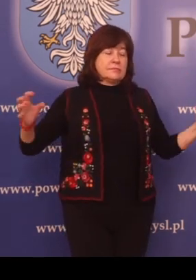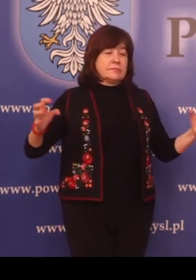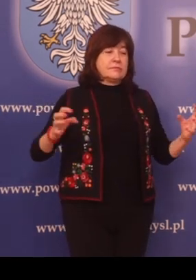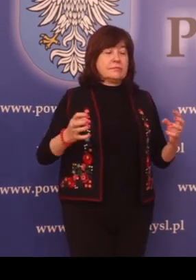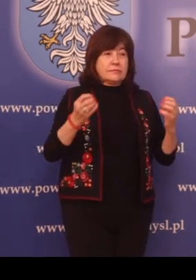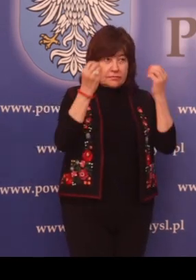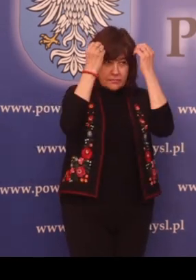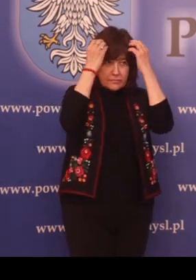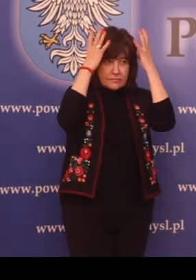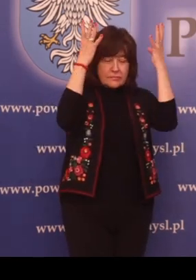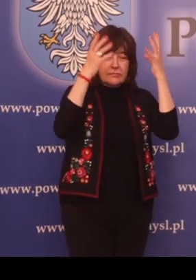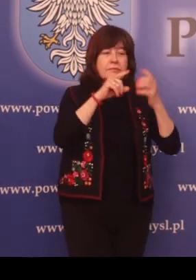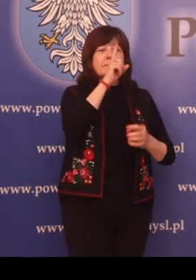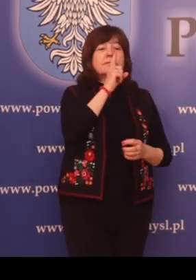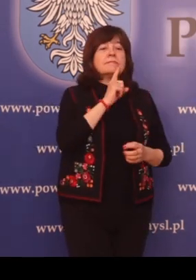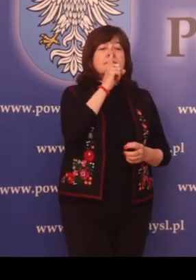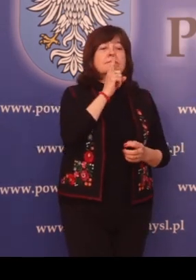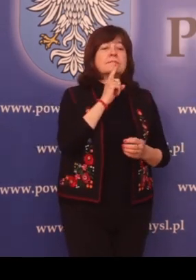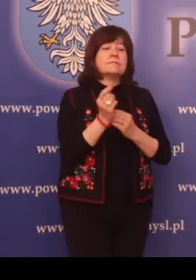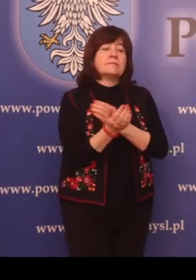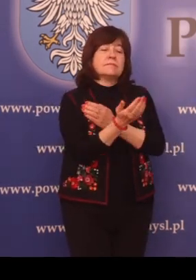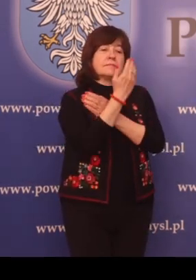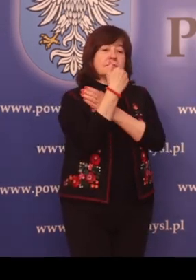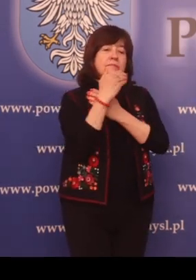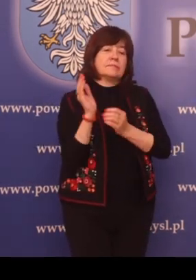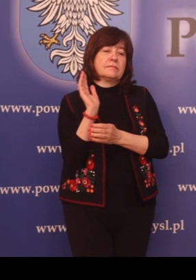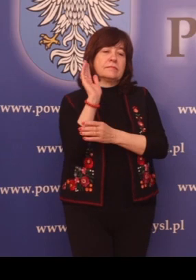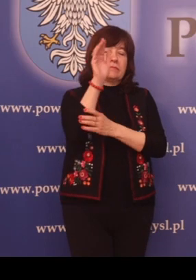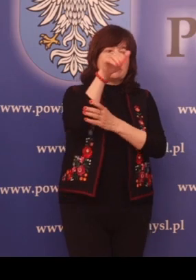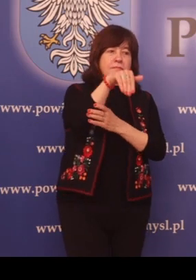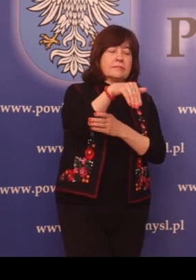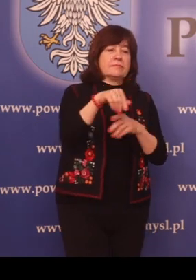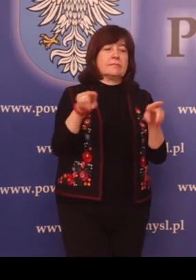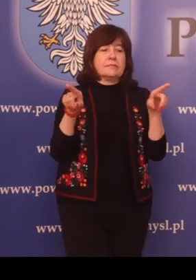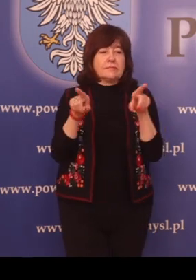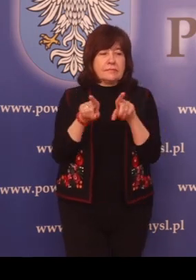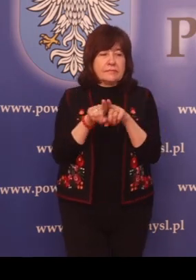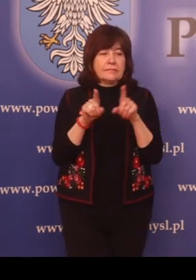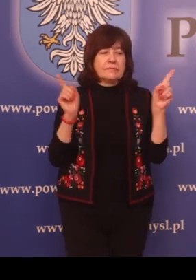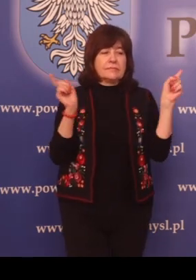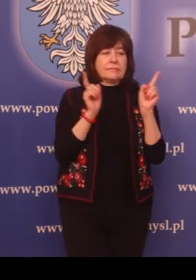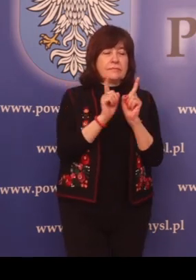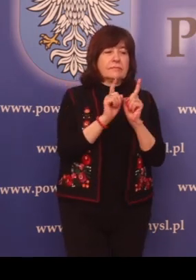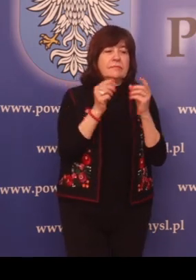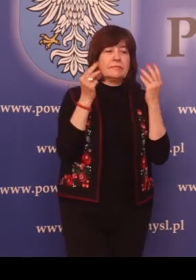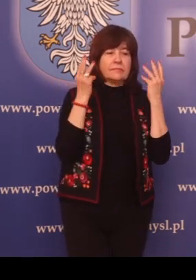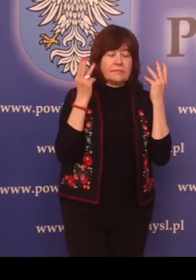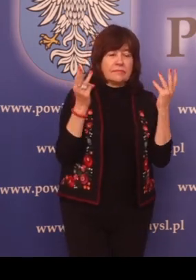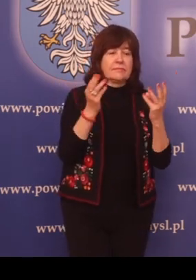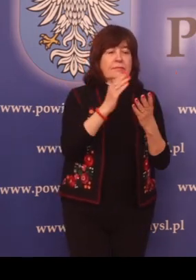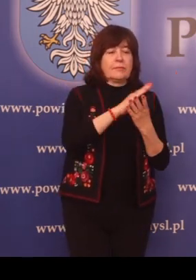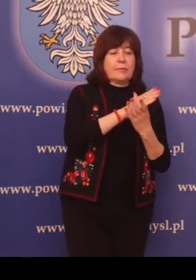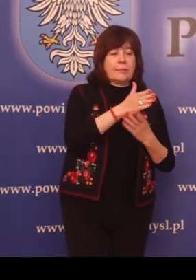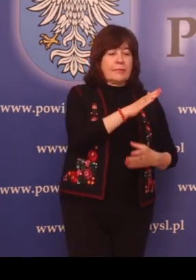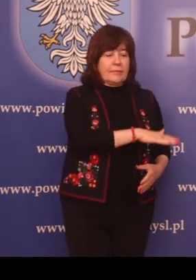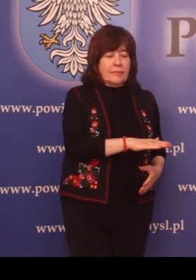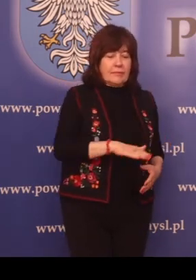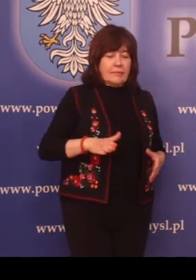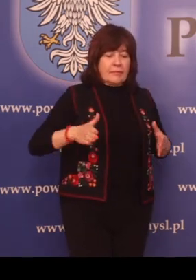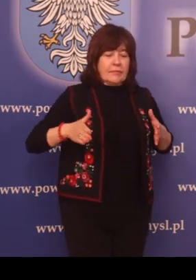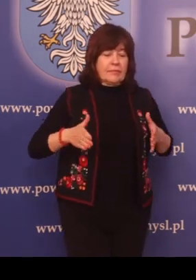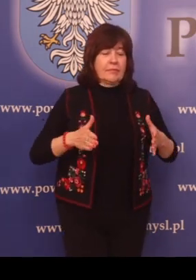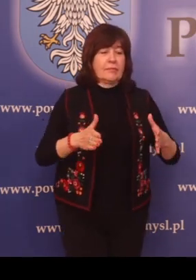wschodu i zachodu, a także na styku ważnych, międzynarodowych szlaków komunikacyjnych i